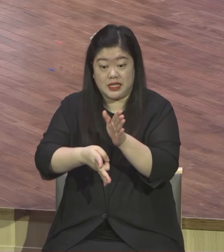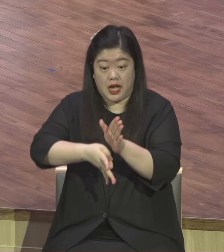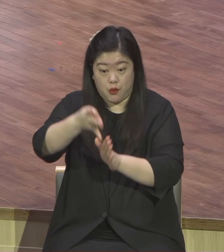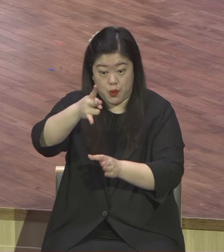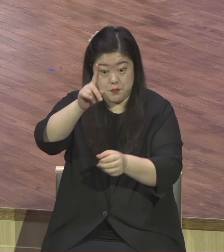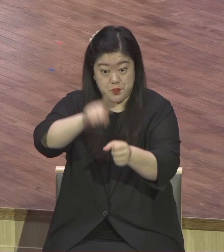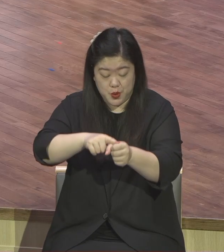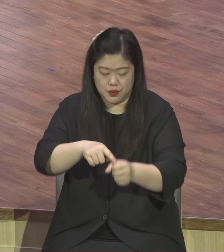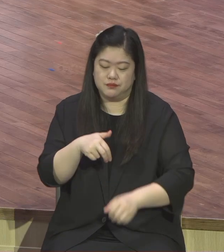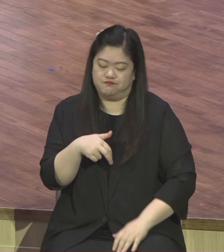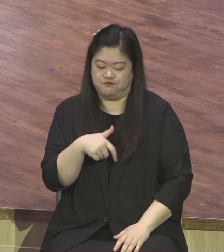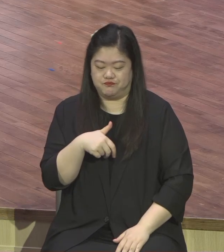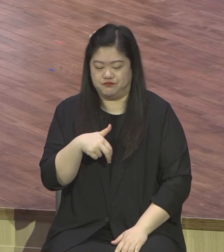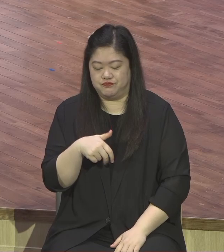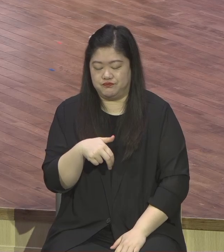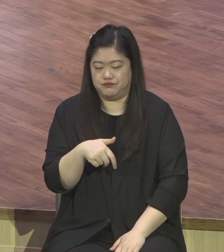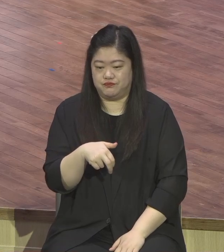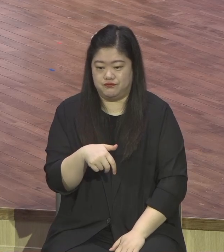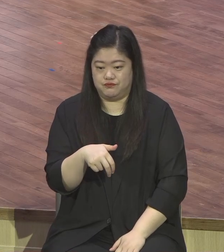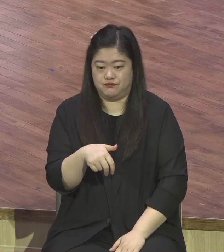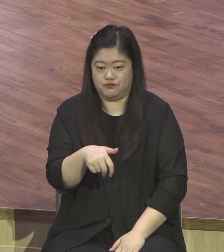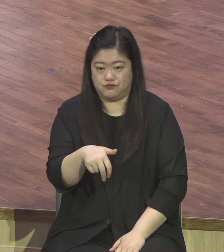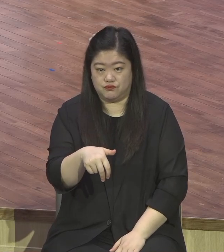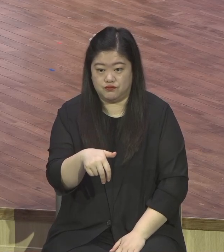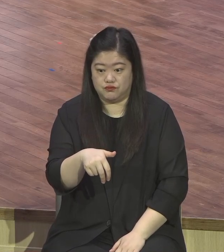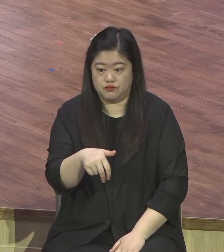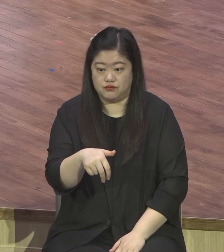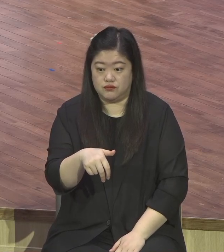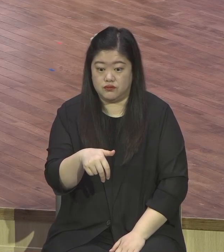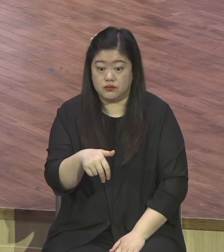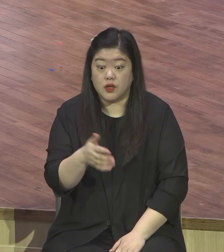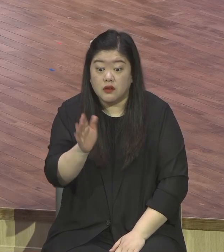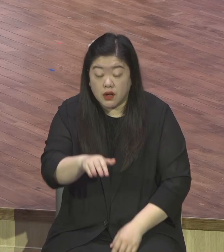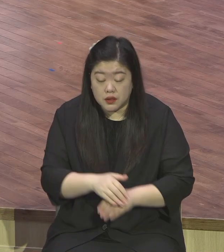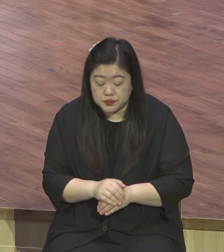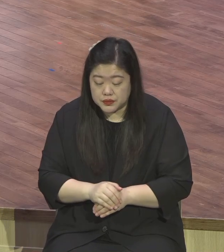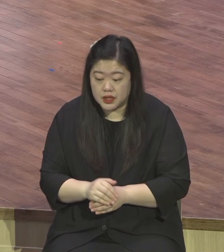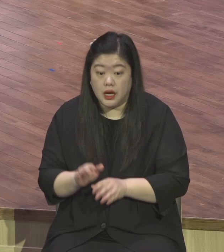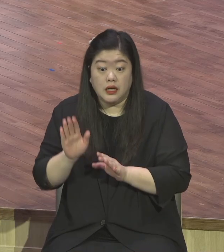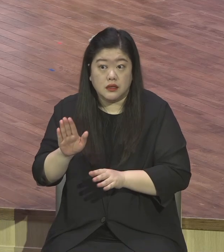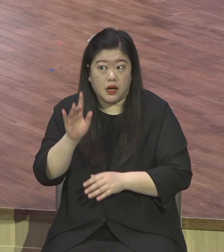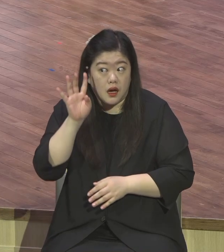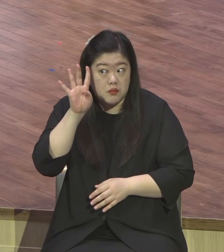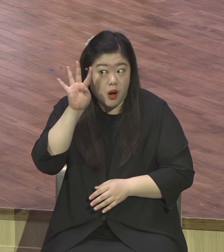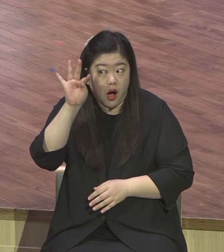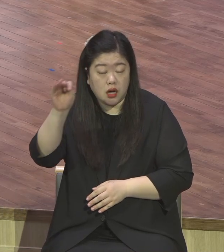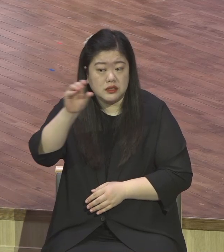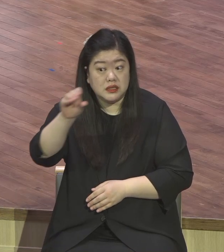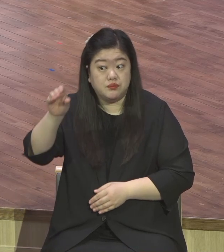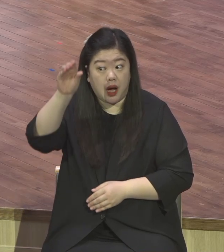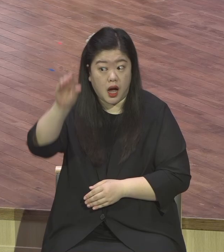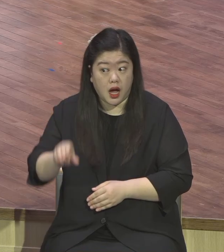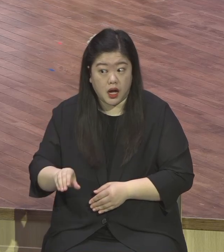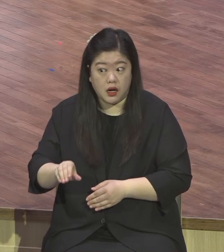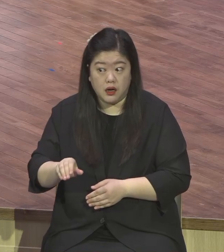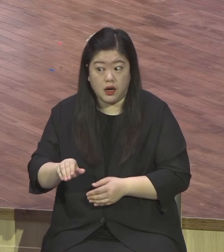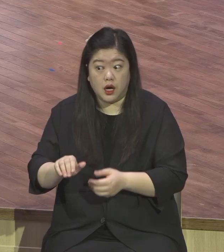굳이 곧 십자가 지고 가실 분이 굳이 그렇게 길거리에 있는 무화과 나무를